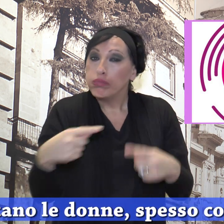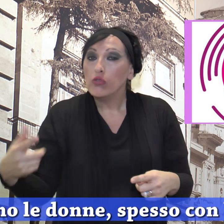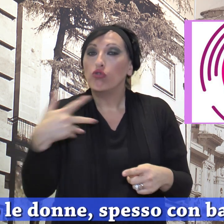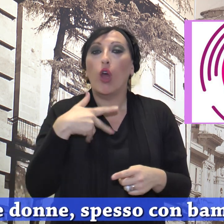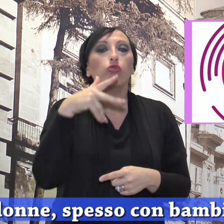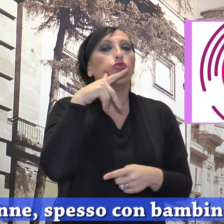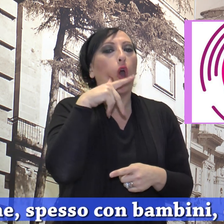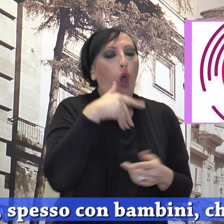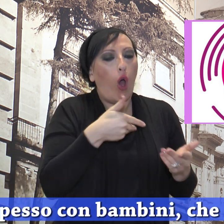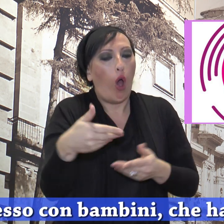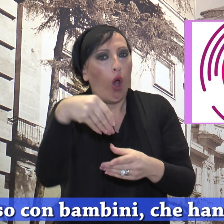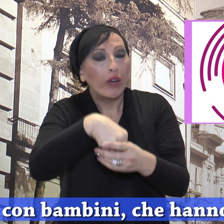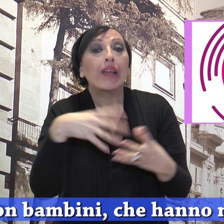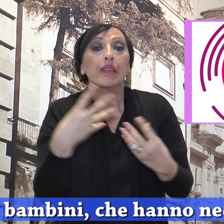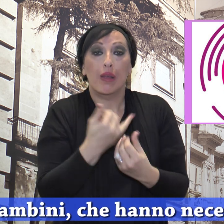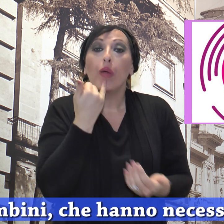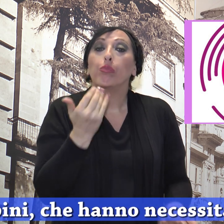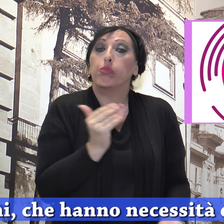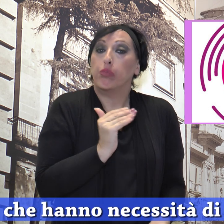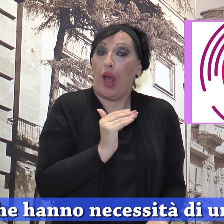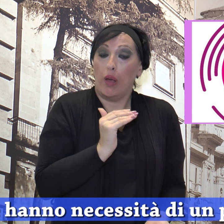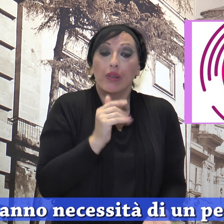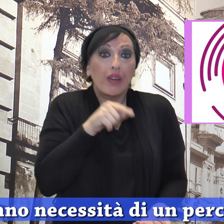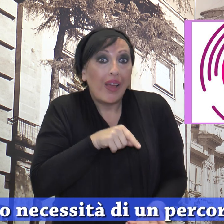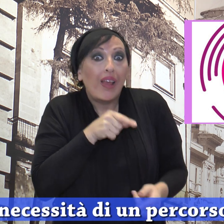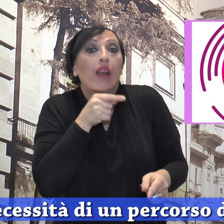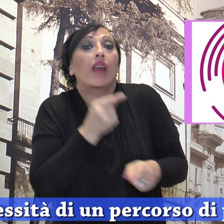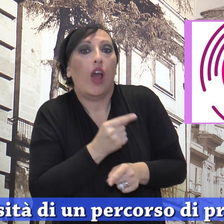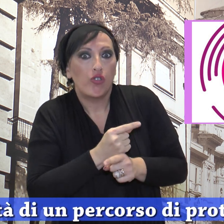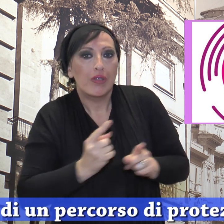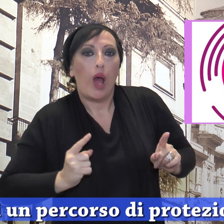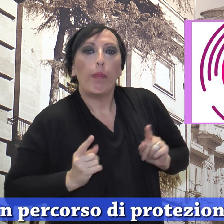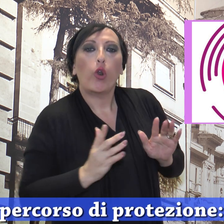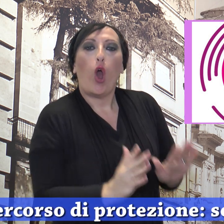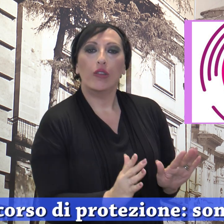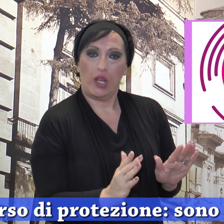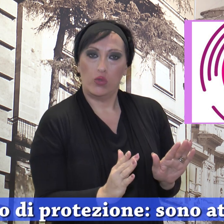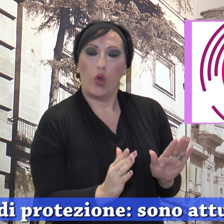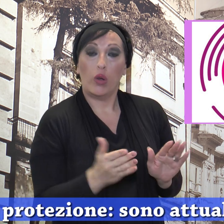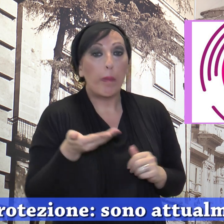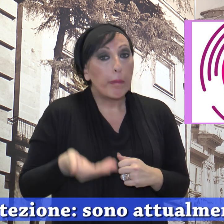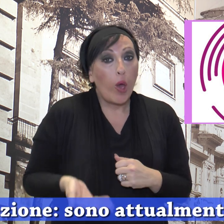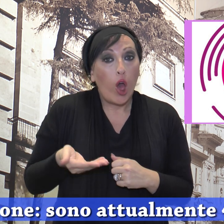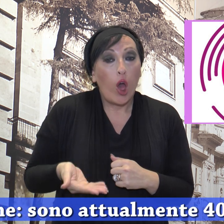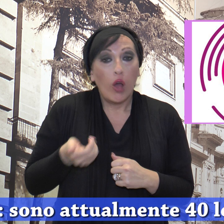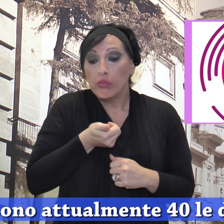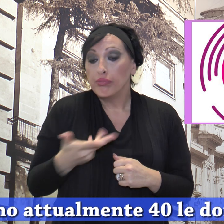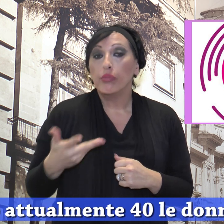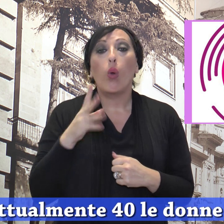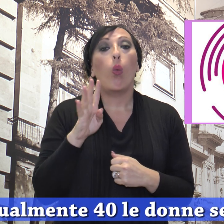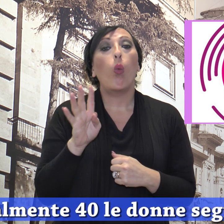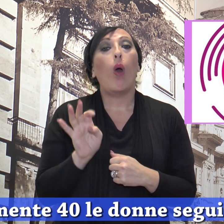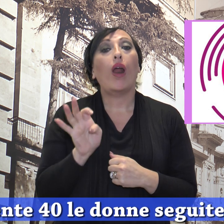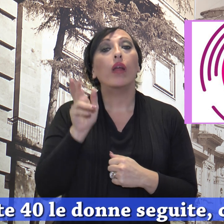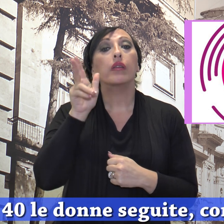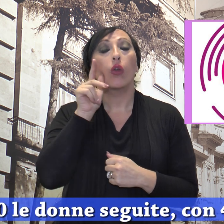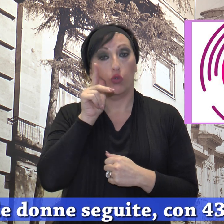spesso con bambini, che hanno necessità di un percorso di protezione. Sono attualmente 40 le